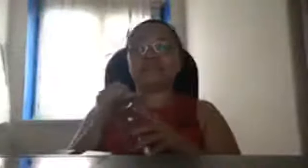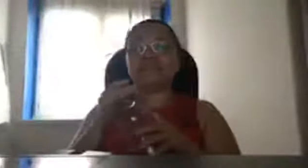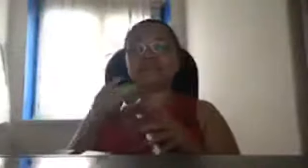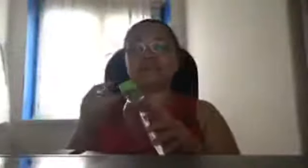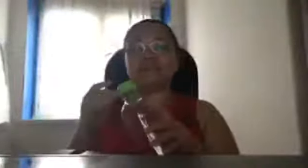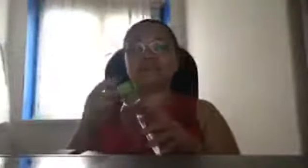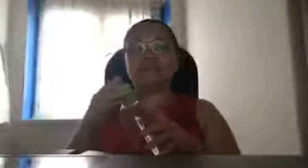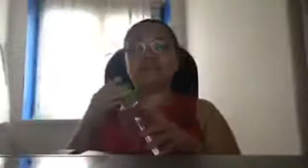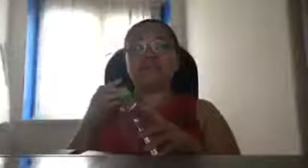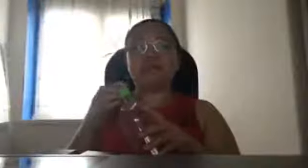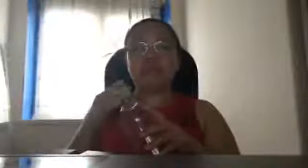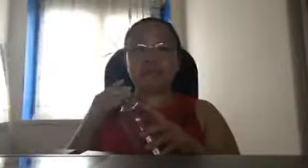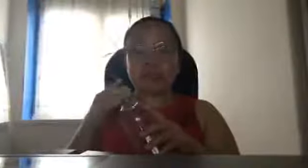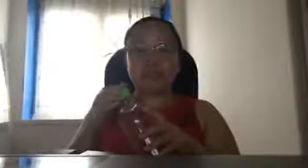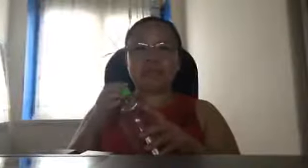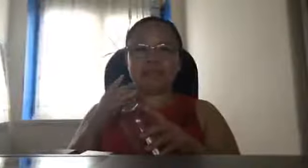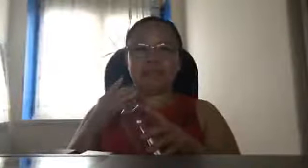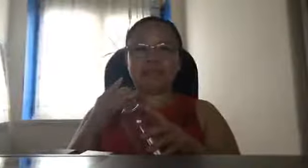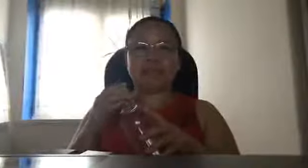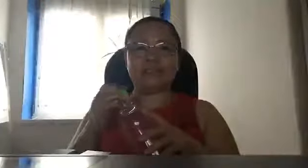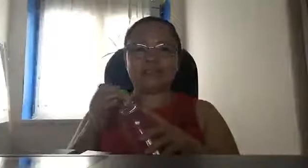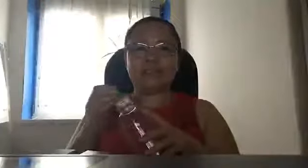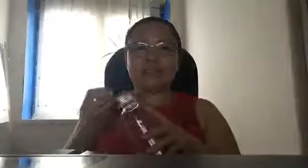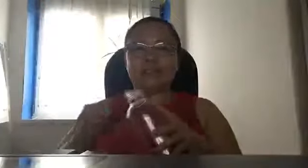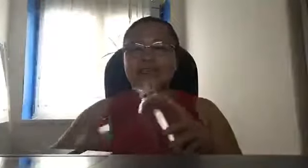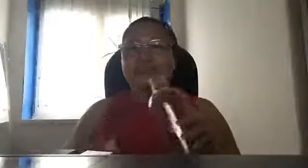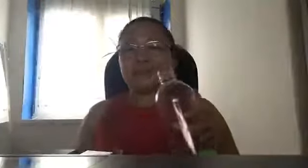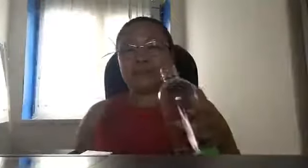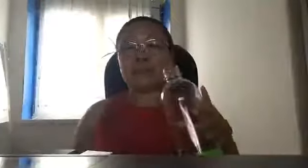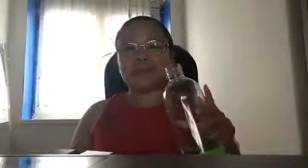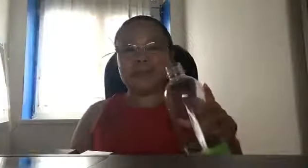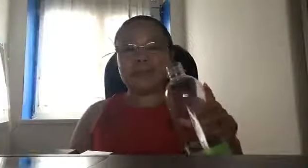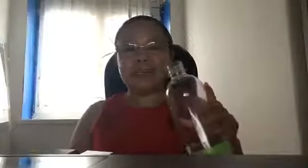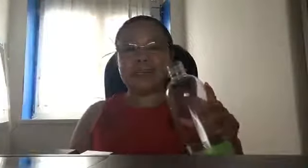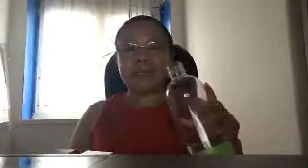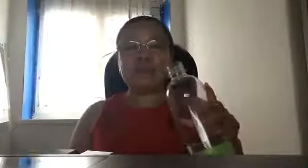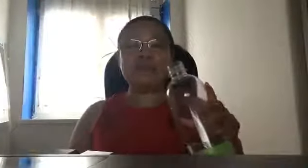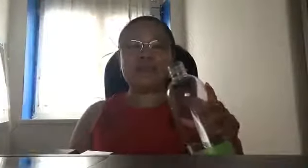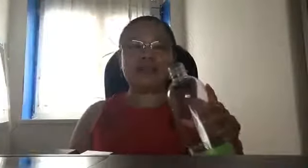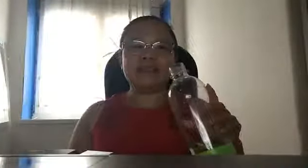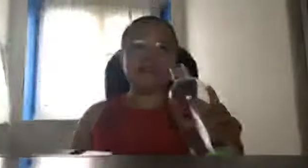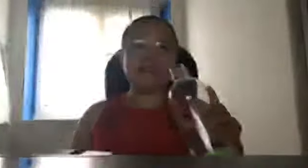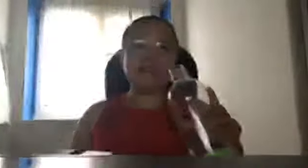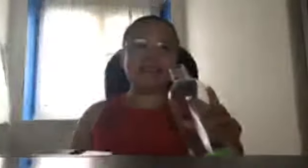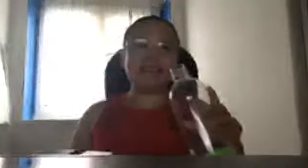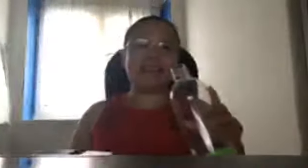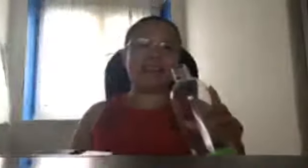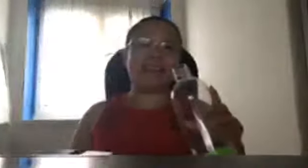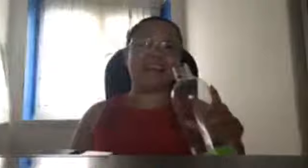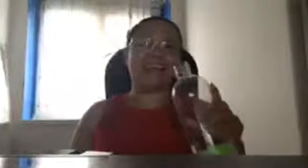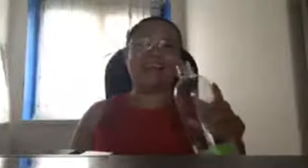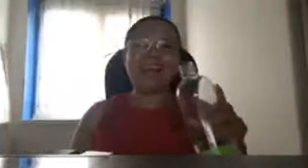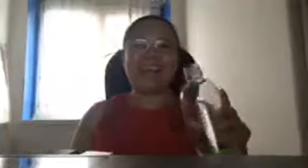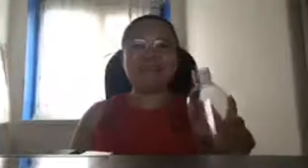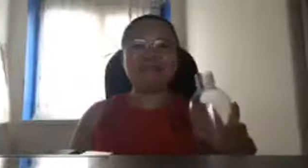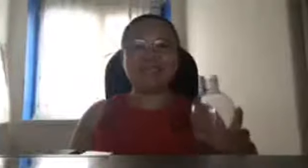pero di ba at least napatunayan I'm the living I'm the